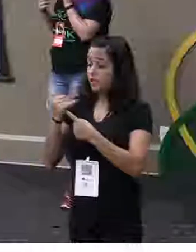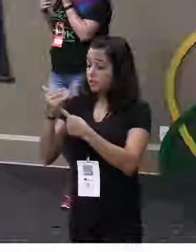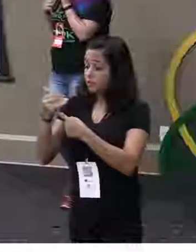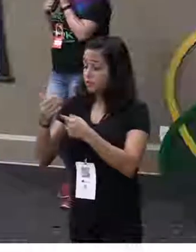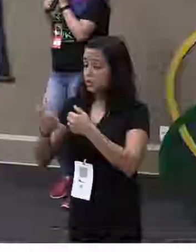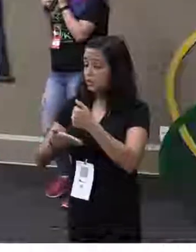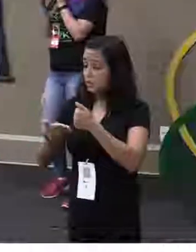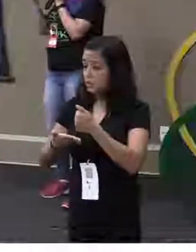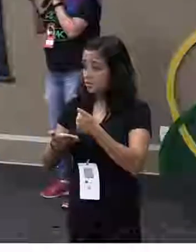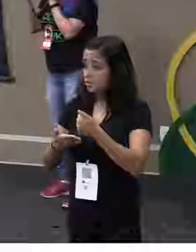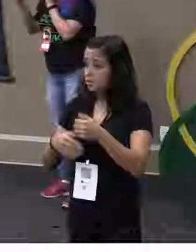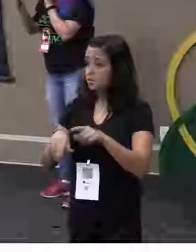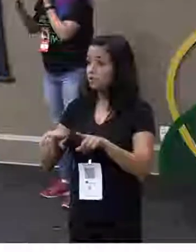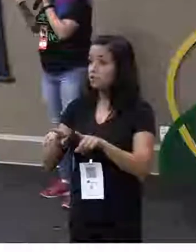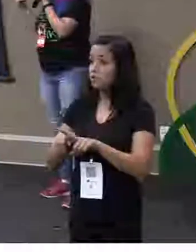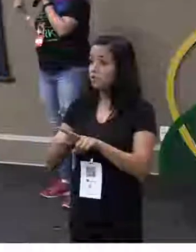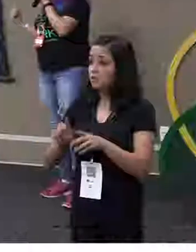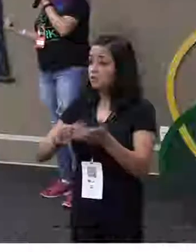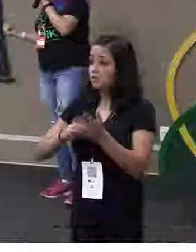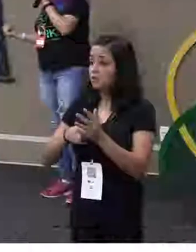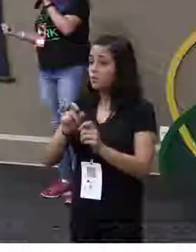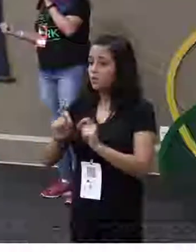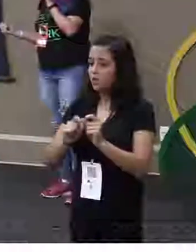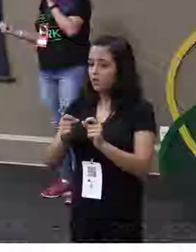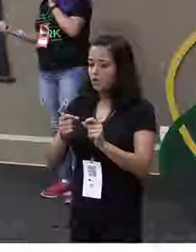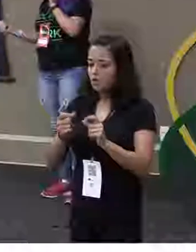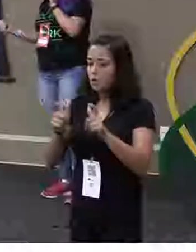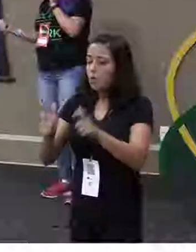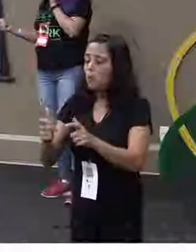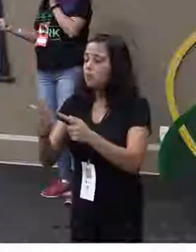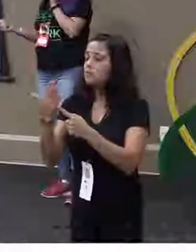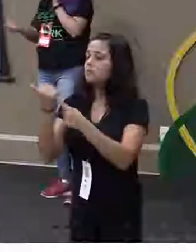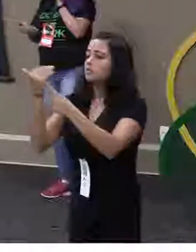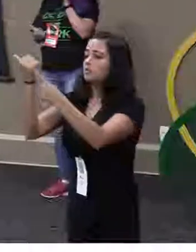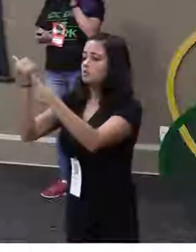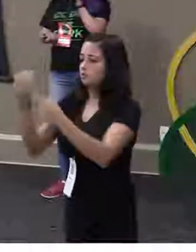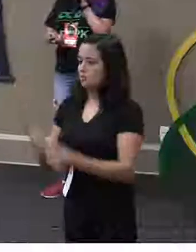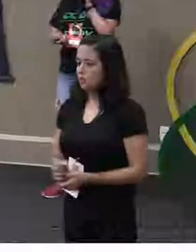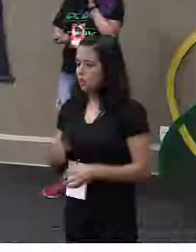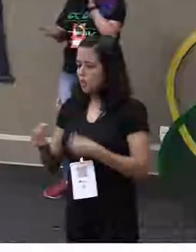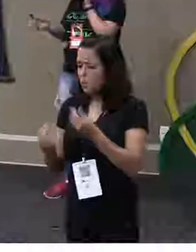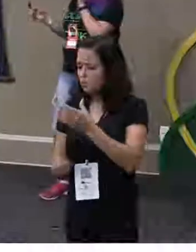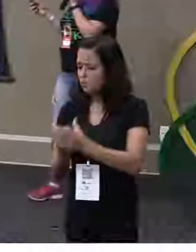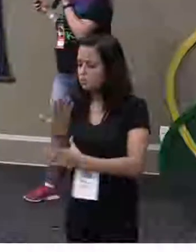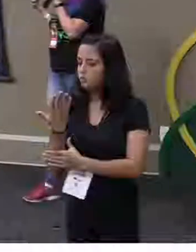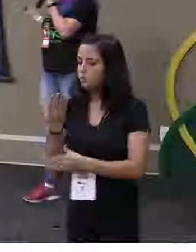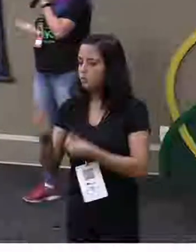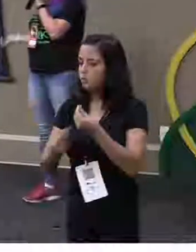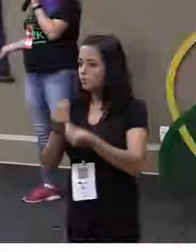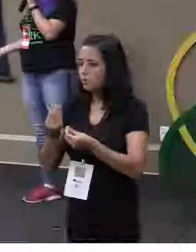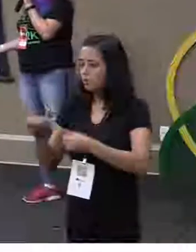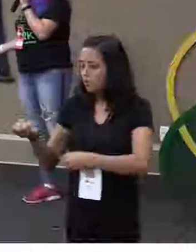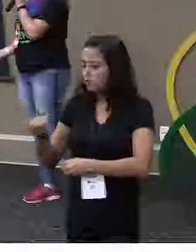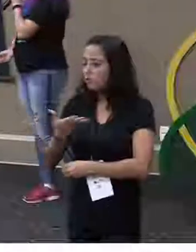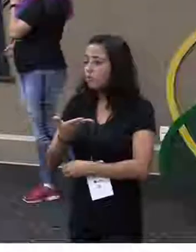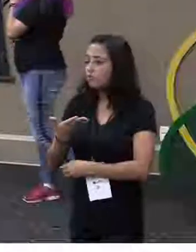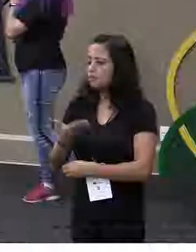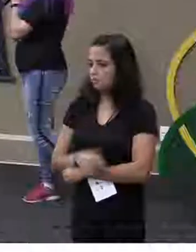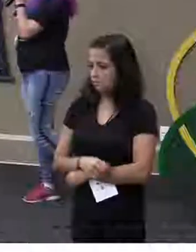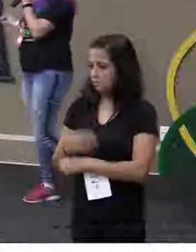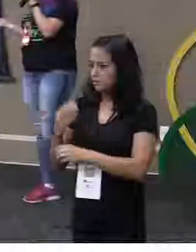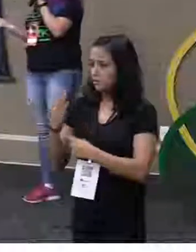a gente quer dizer que vocês também têm que saber de onde está vindo essas tecnologias. De onde que elas surgiram? De onde surgem as coisas novas?